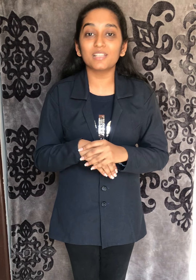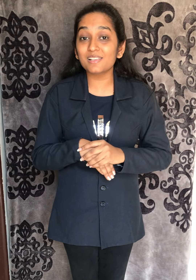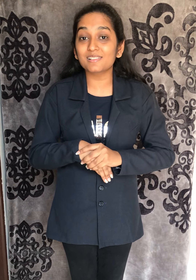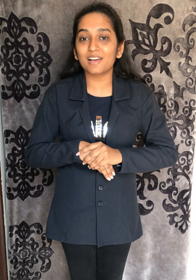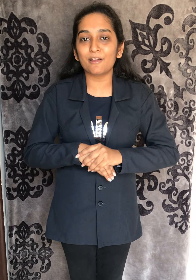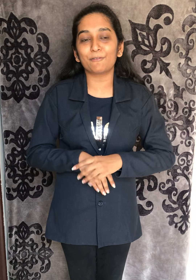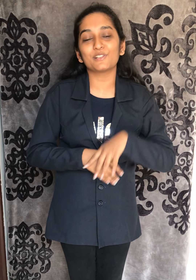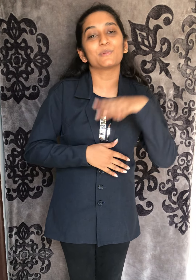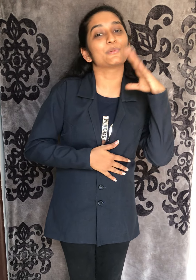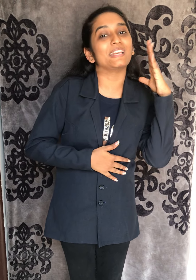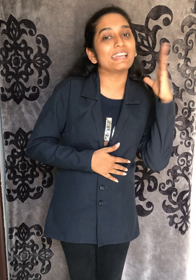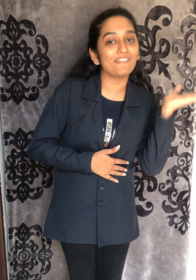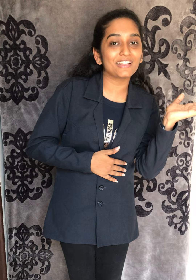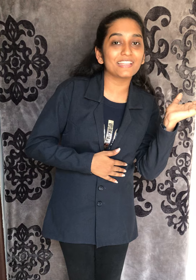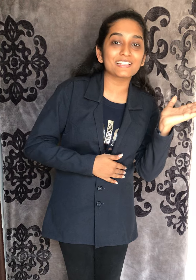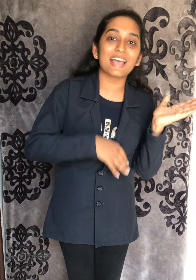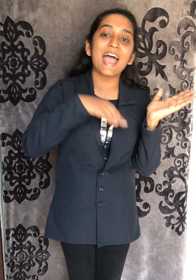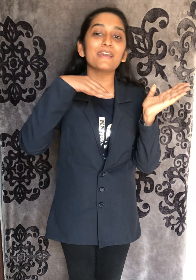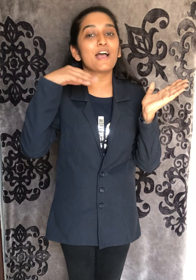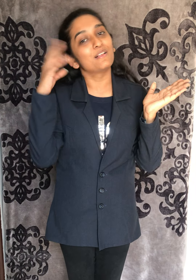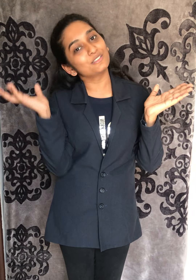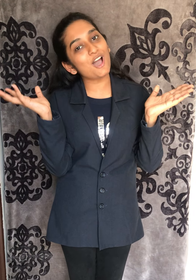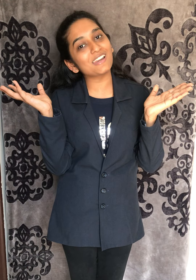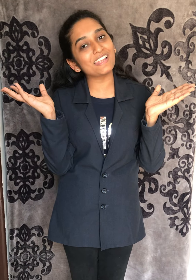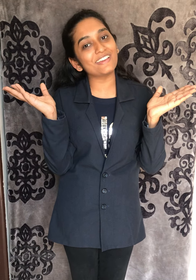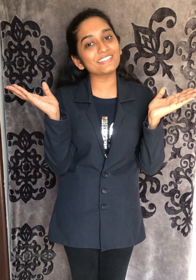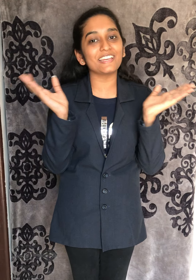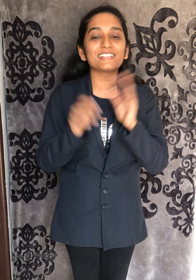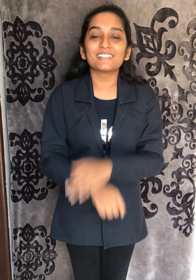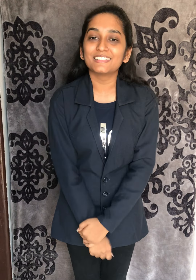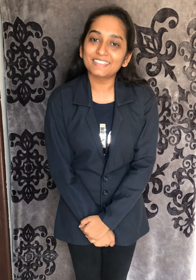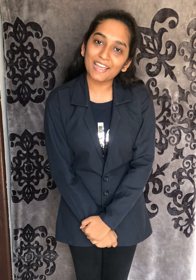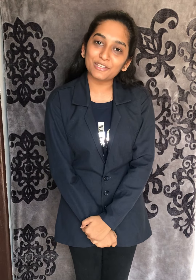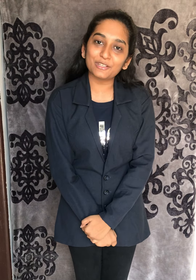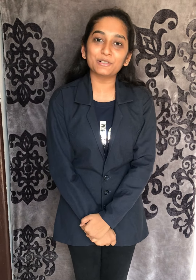this is the difference between Living Things and Non-Living Things. Thank you.